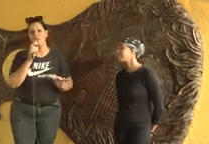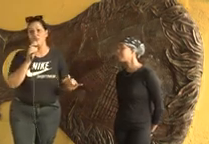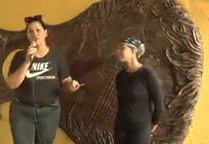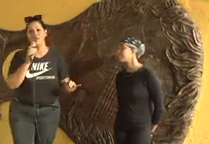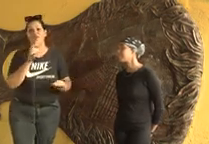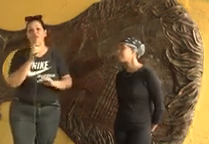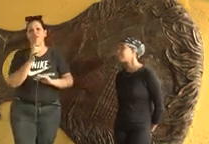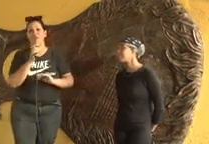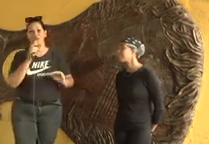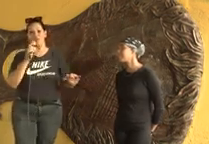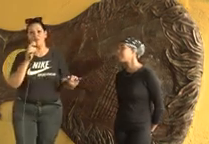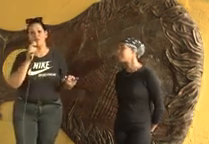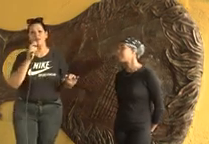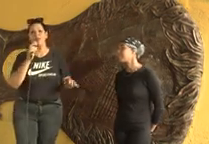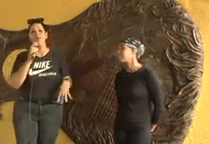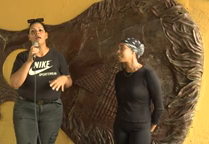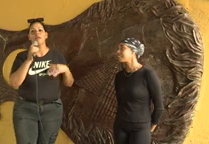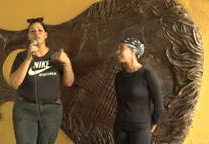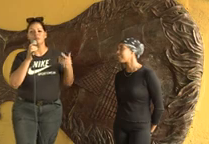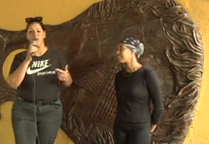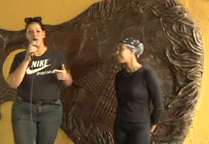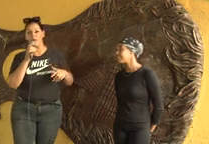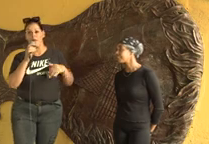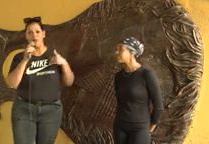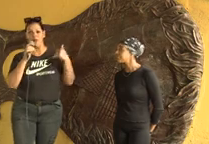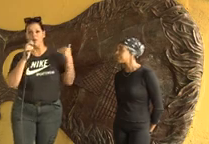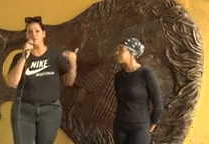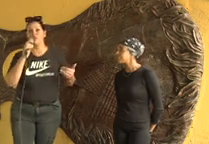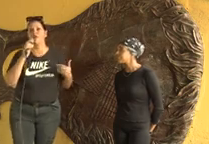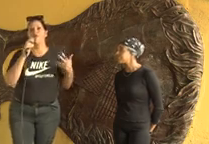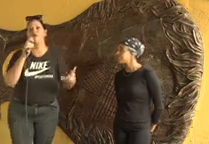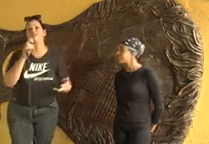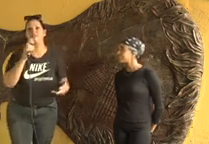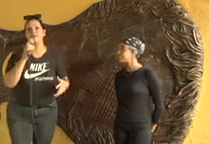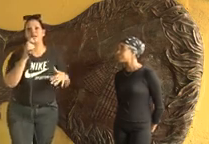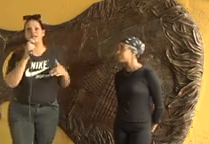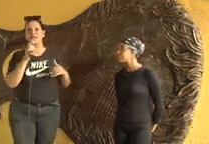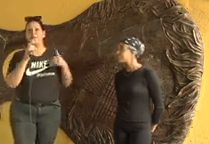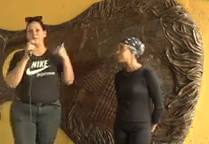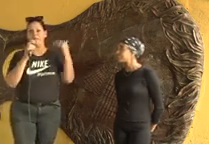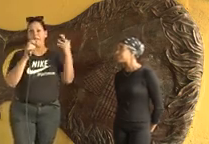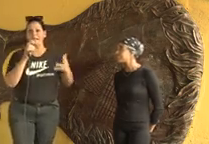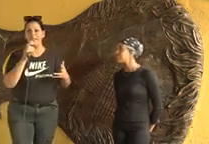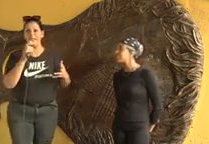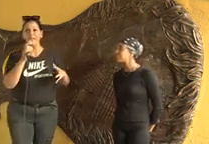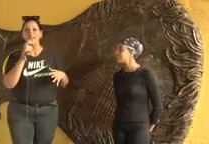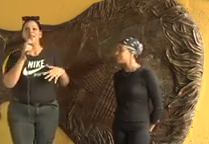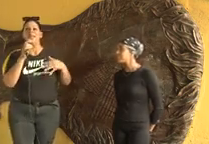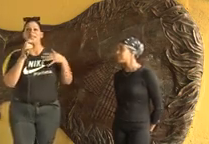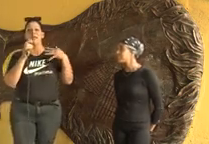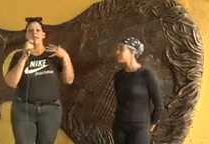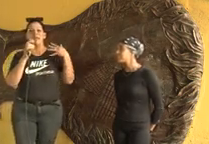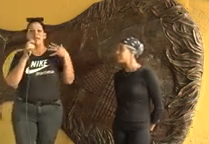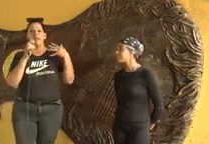instructora, solo soy intérprete. Un trabajo que redobla mucho la fuerza porque tienes que prepararte, tienes que